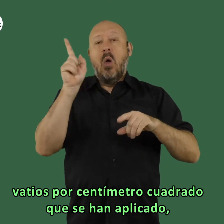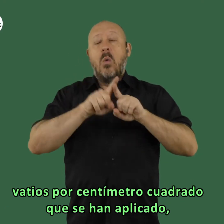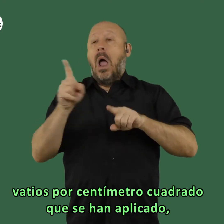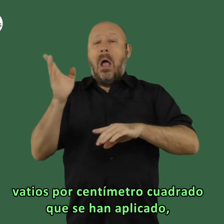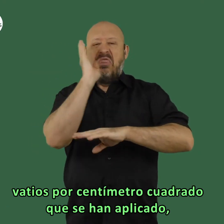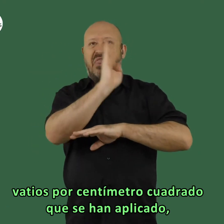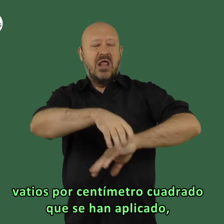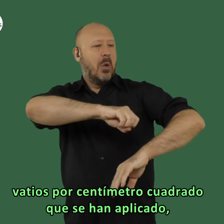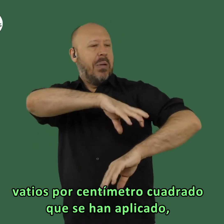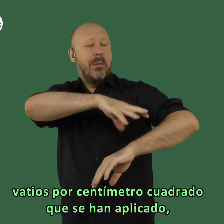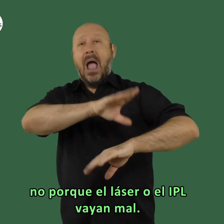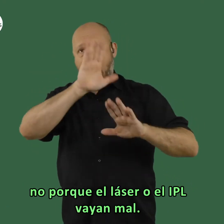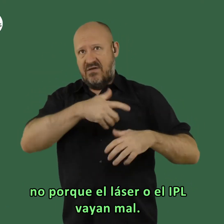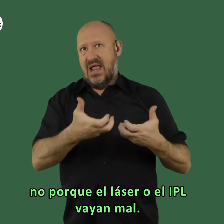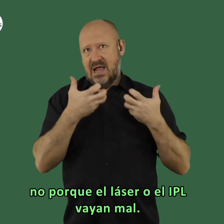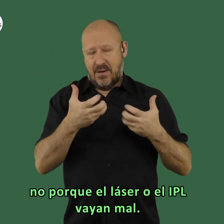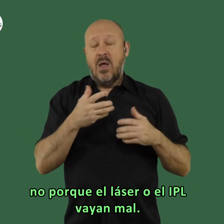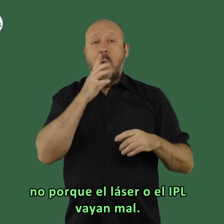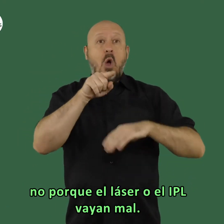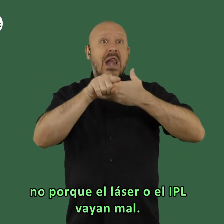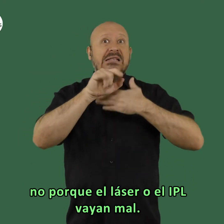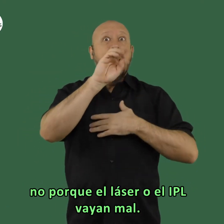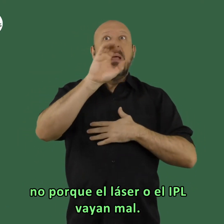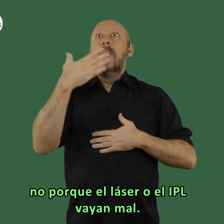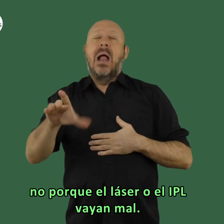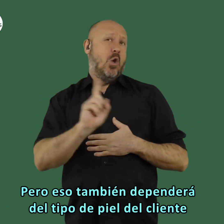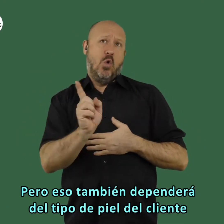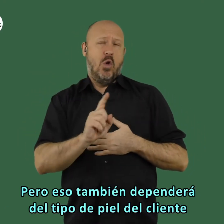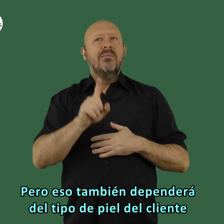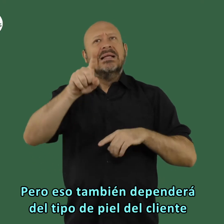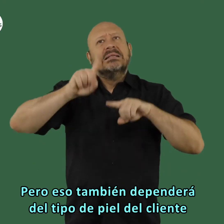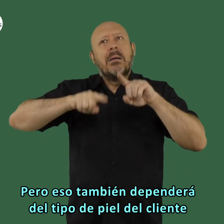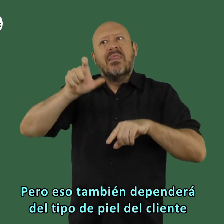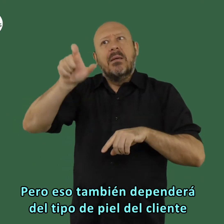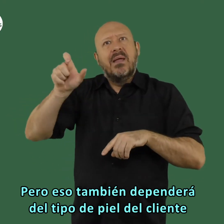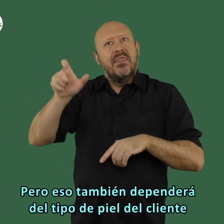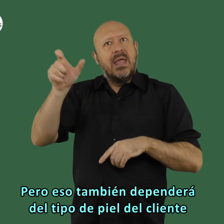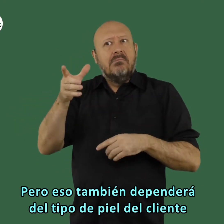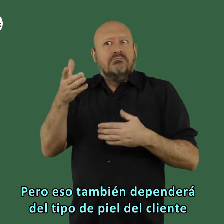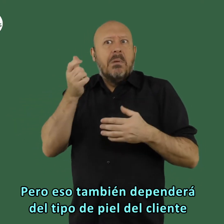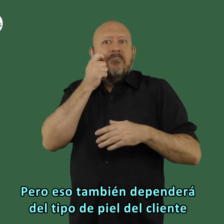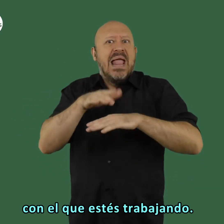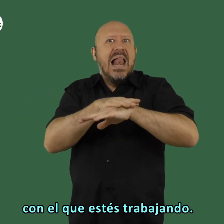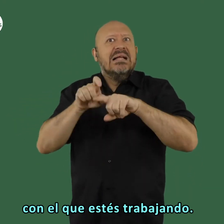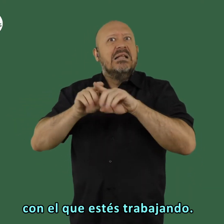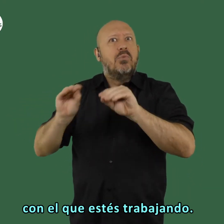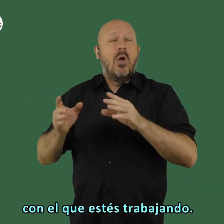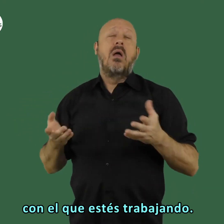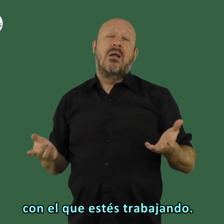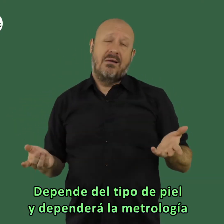vatios por centímetro cuadrado que se han aplicado no porque el láser o el IPL vayan mal pero eso también dependerá del tipo de piel del cliente